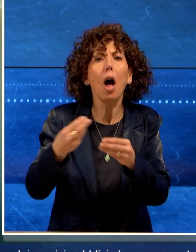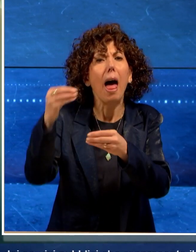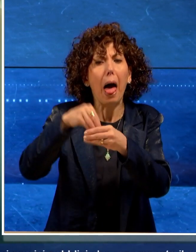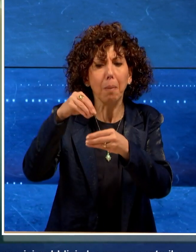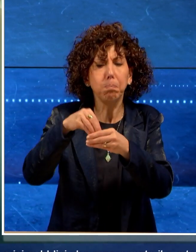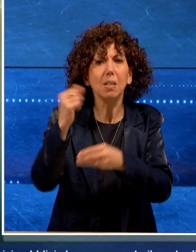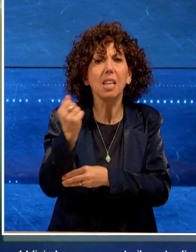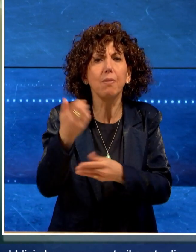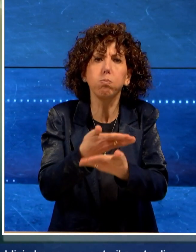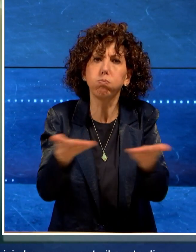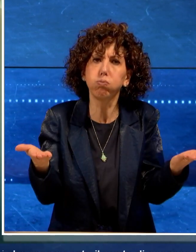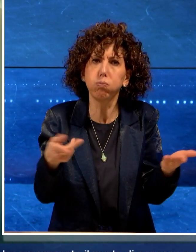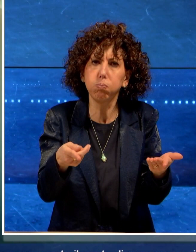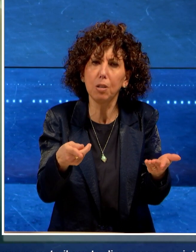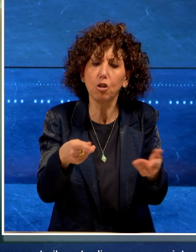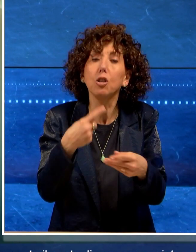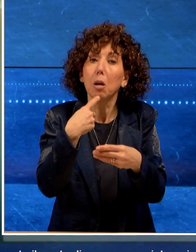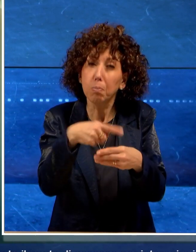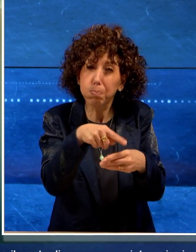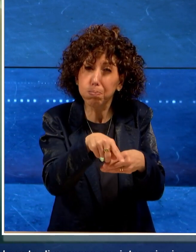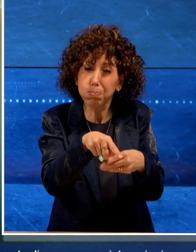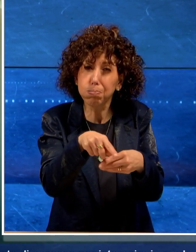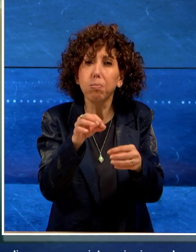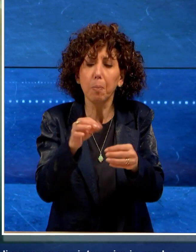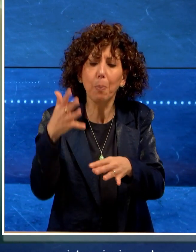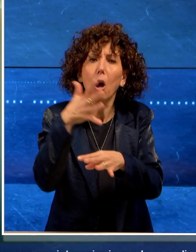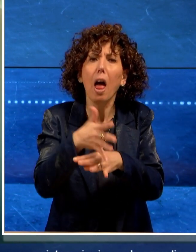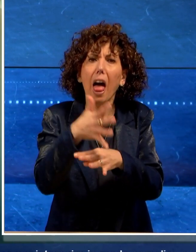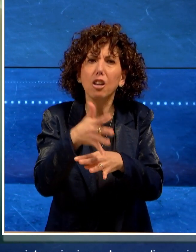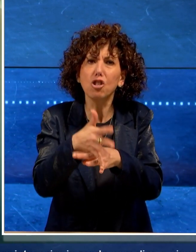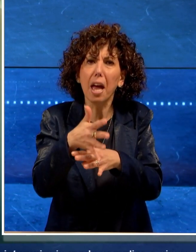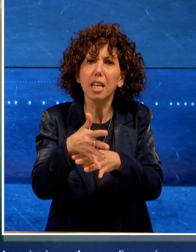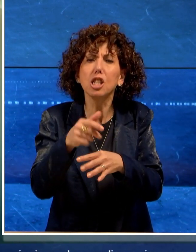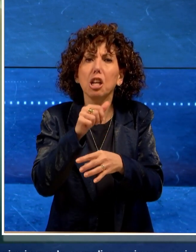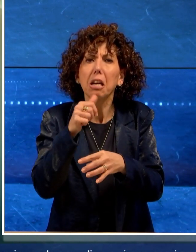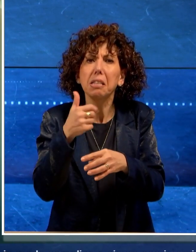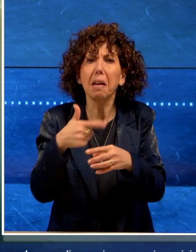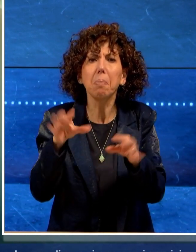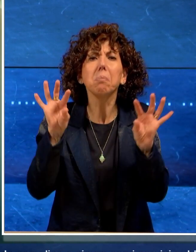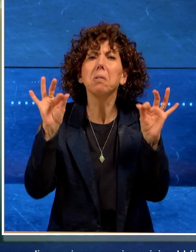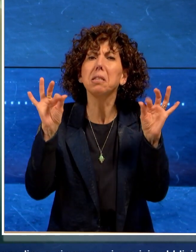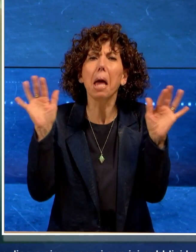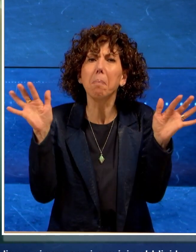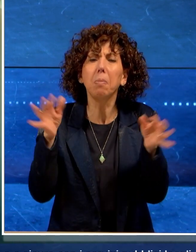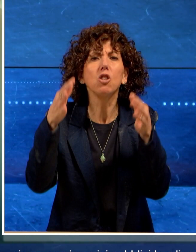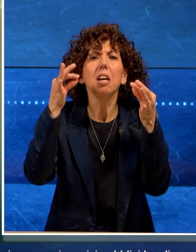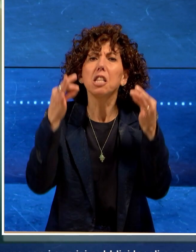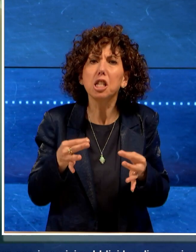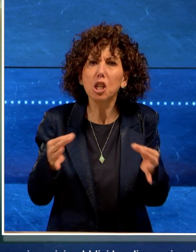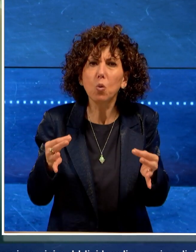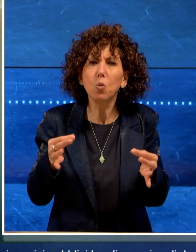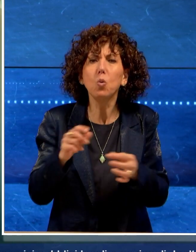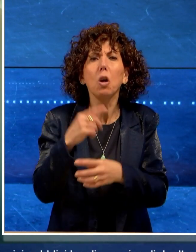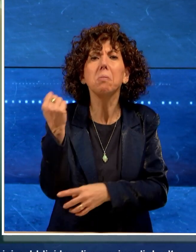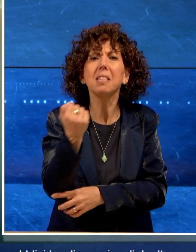servizi pubblici che rappresenta il punto di accesso per interagire in modo semplice e sicuro con